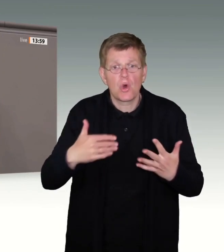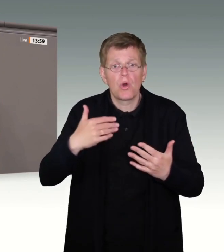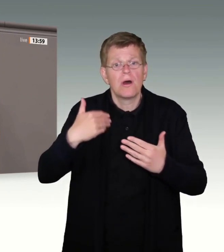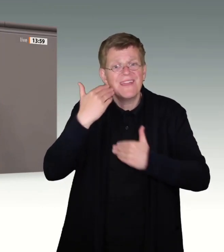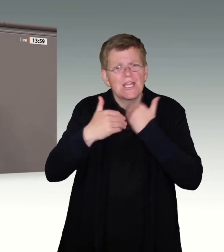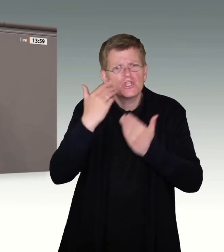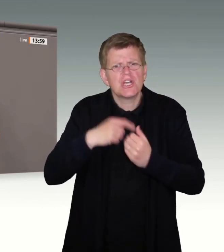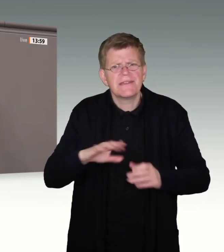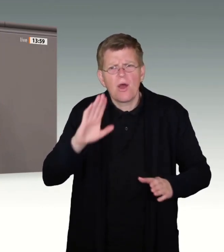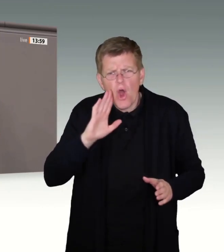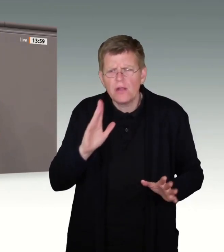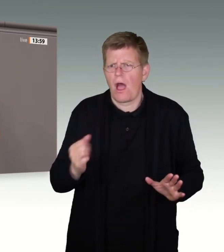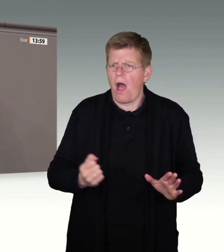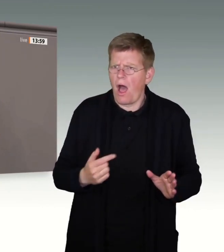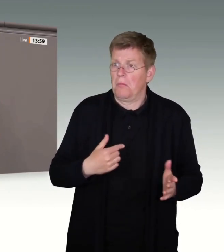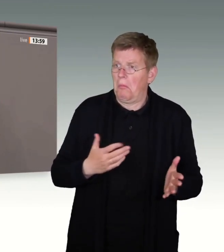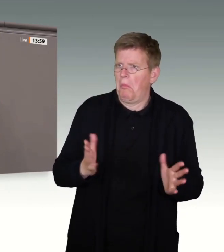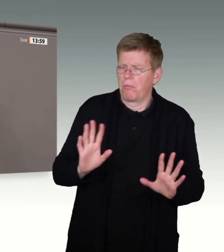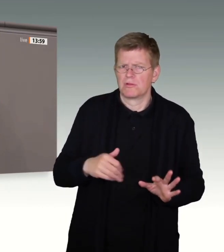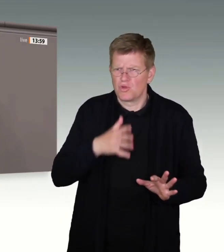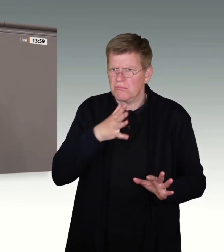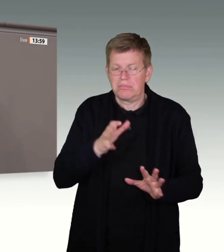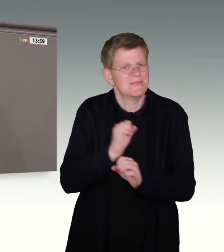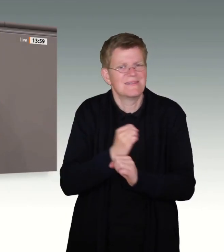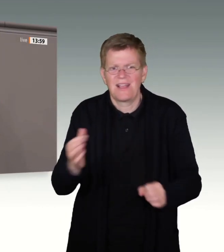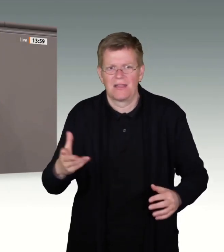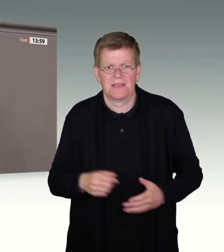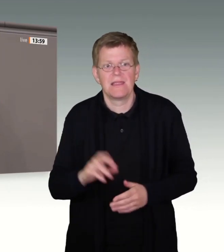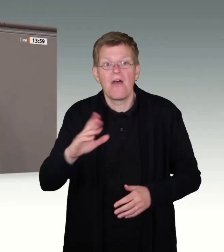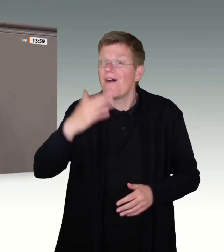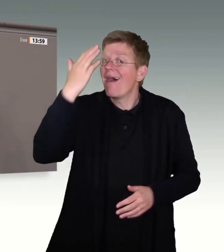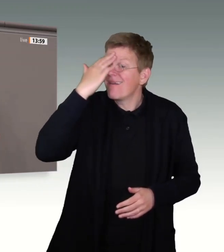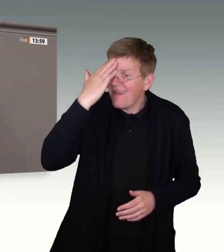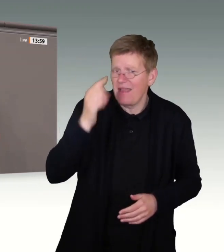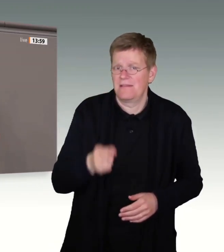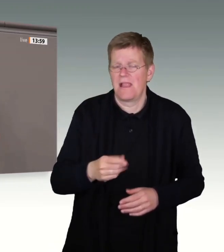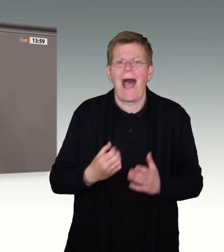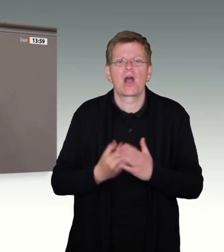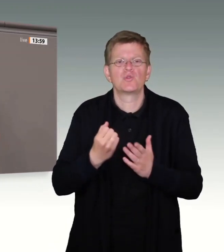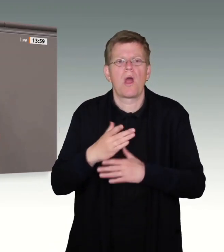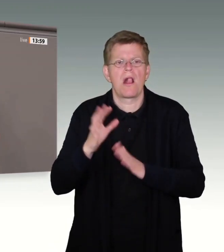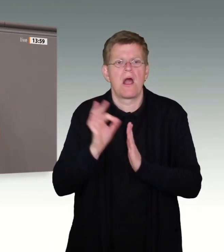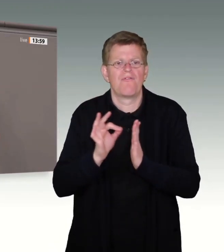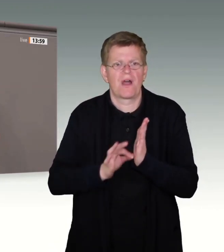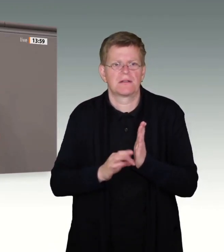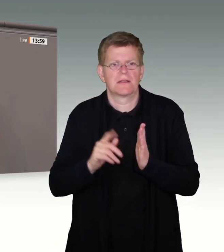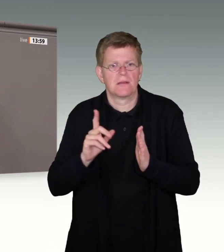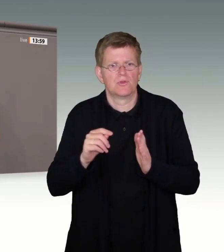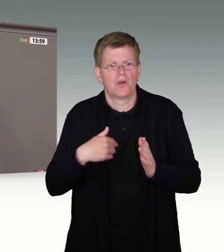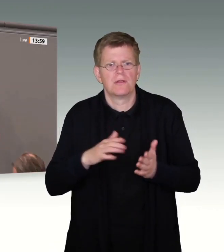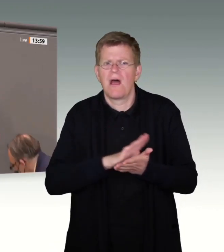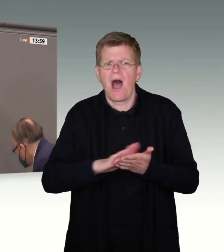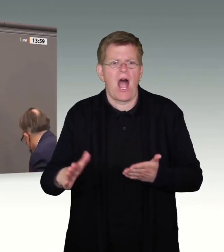Hetze empfänglich sein. Wer die aktuellen Abschiebepraxis kennt, wird verstehen, dass es vor allem eine Kraftanstrengung für